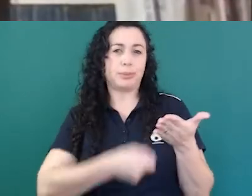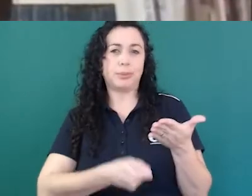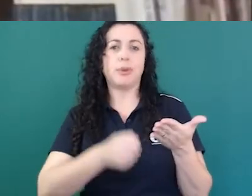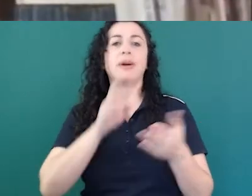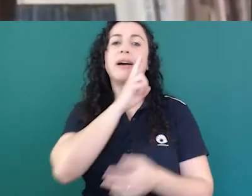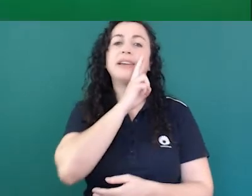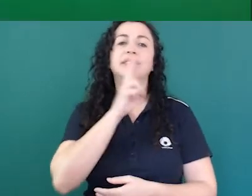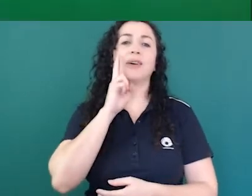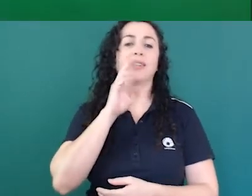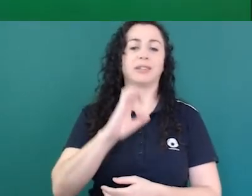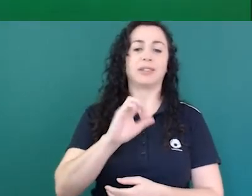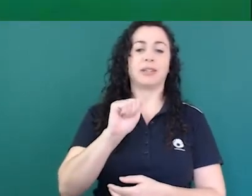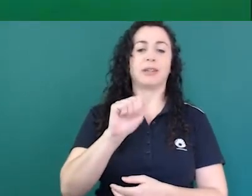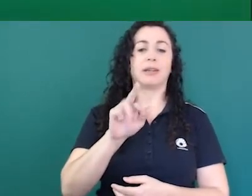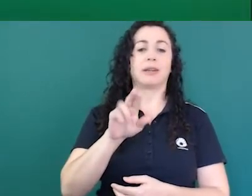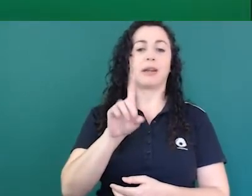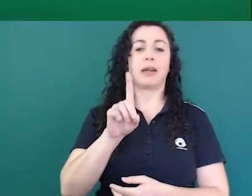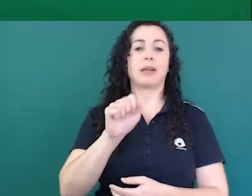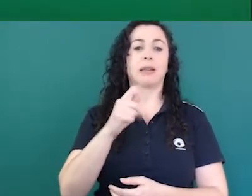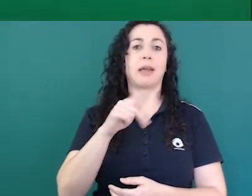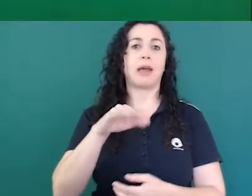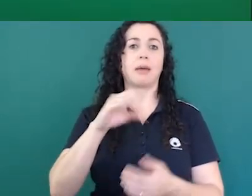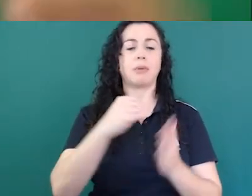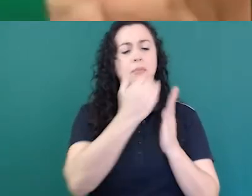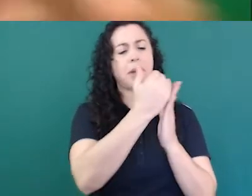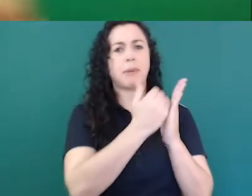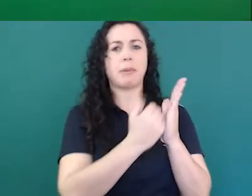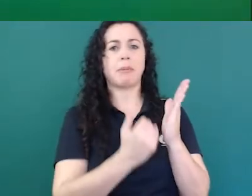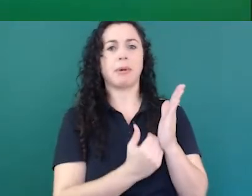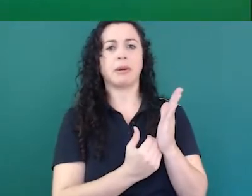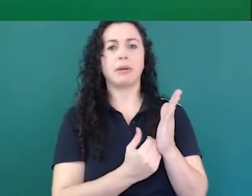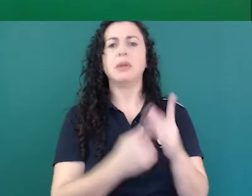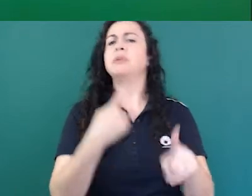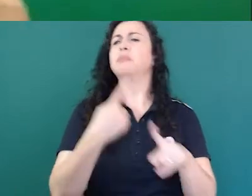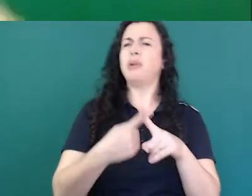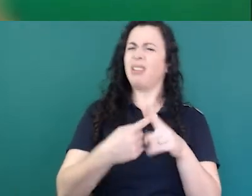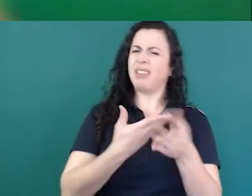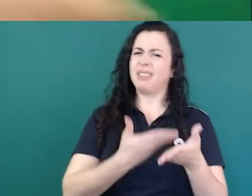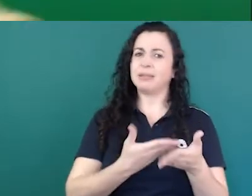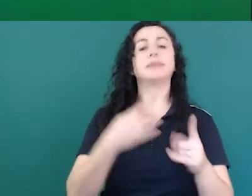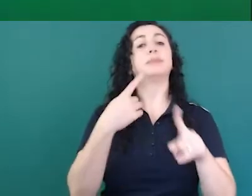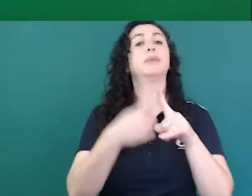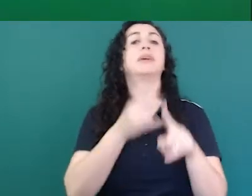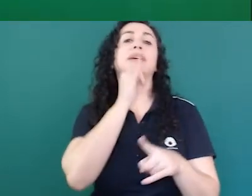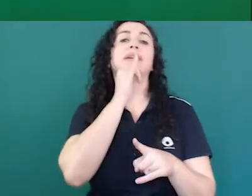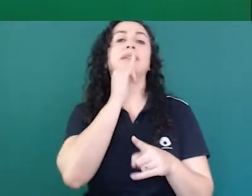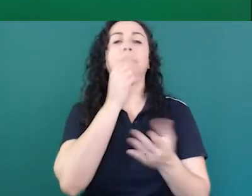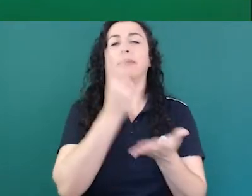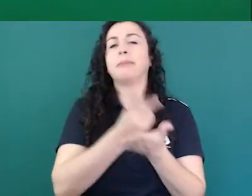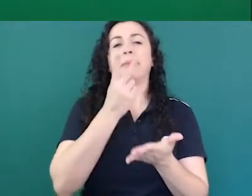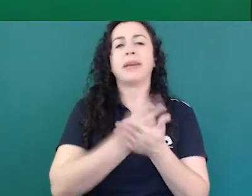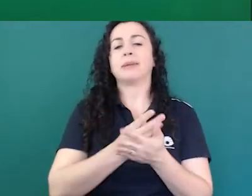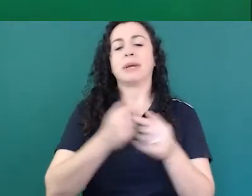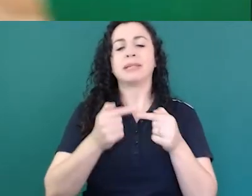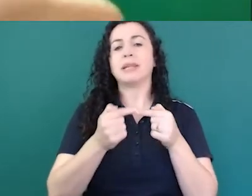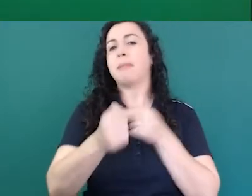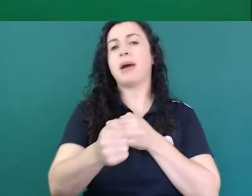por que que dá para traduzir bom, primeiro porque o cardápio ele vai se repetir em um momento você vai esgotar o número de pratos que tem